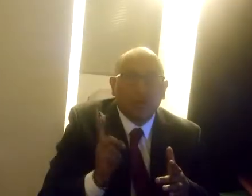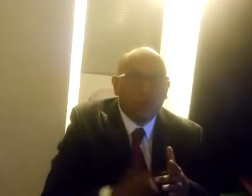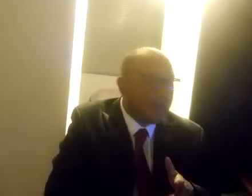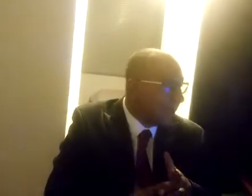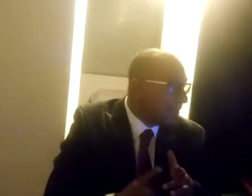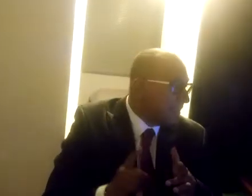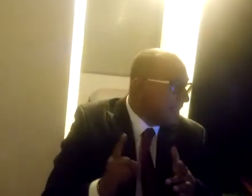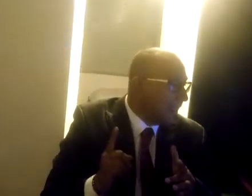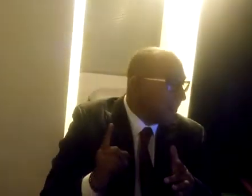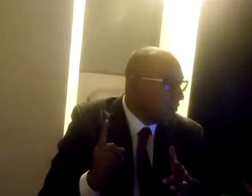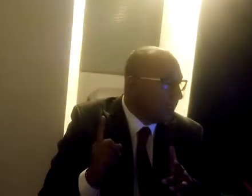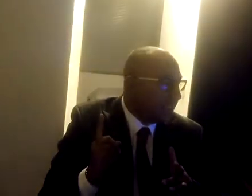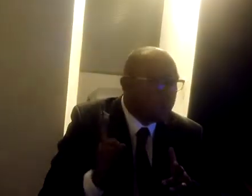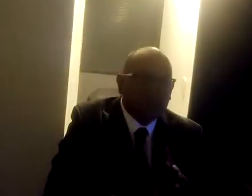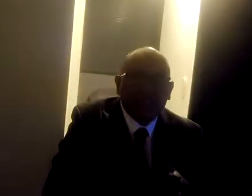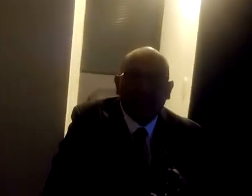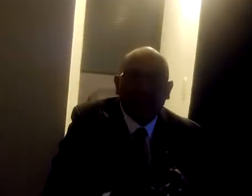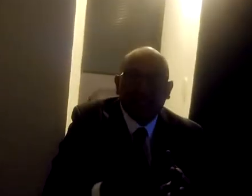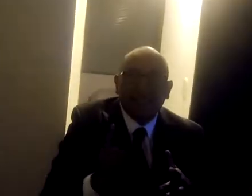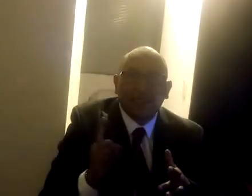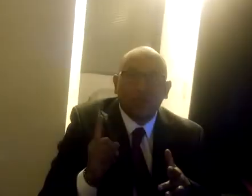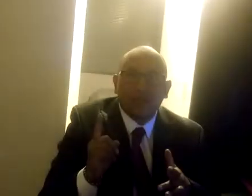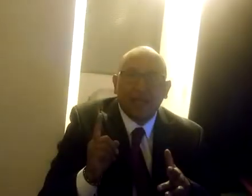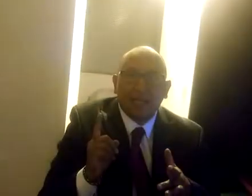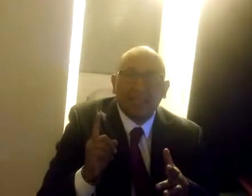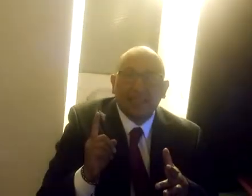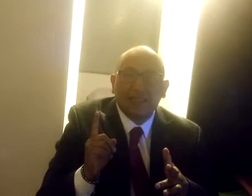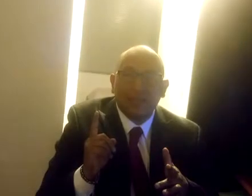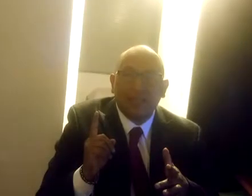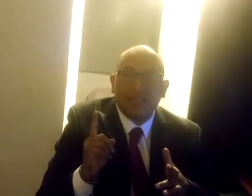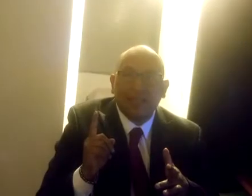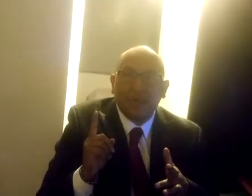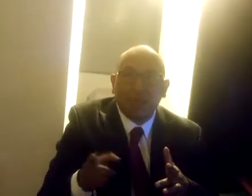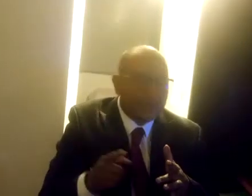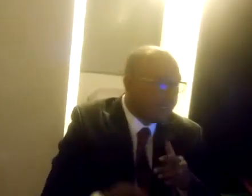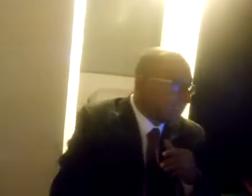Europea, el Tribunal de Justicia y el Tribunal de Cuentas.